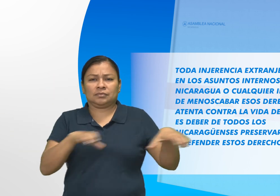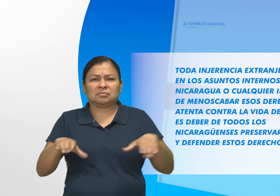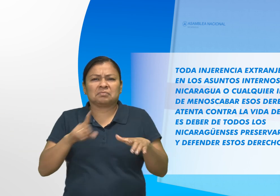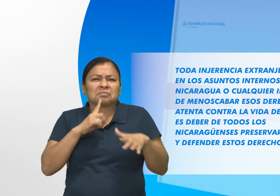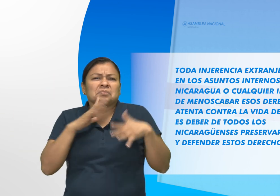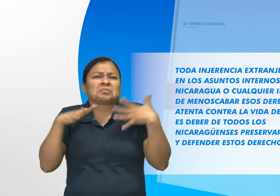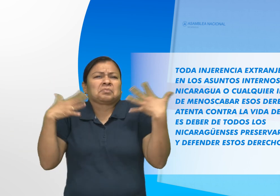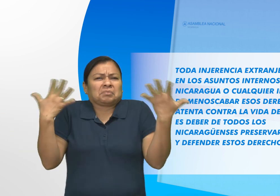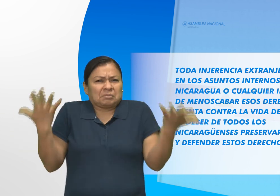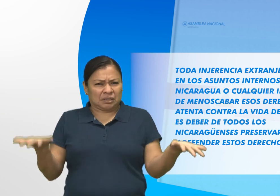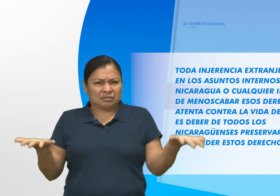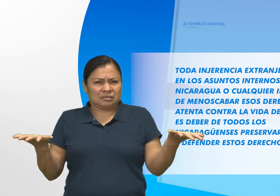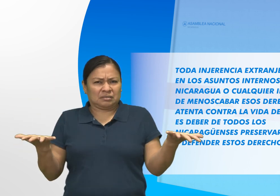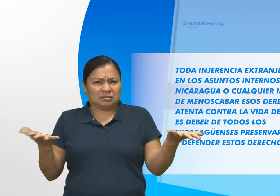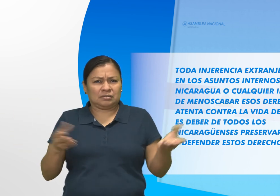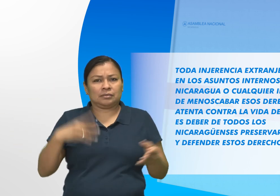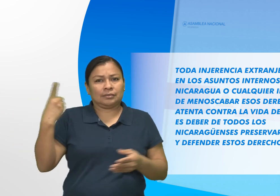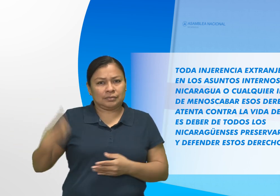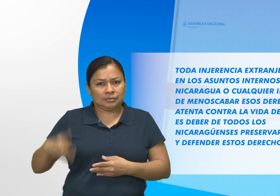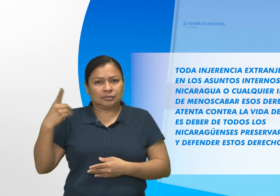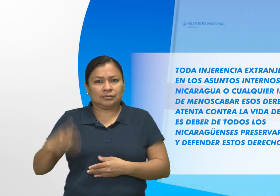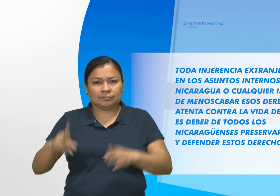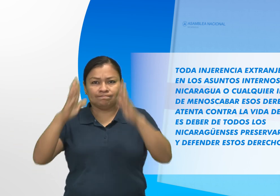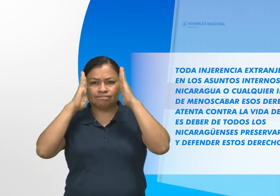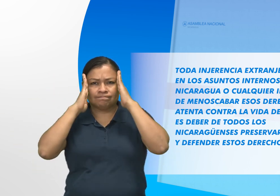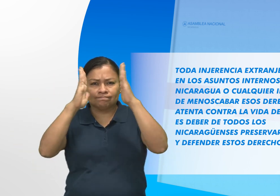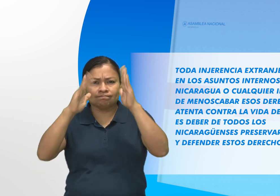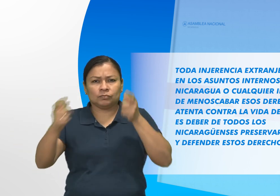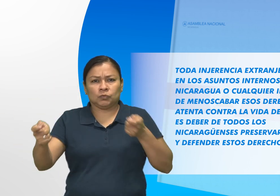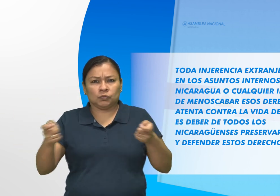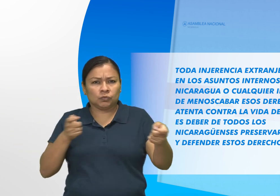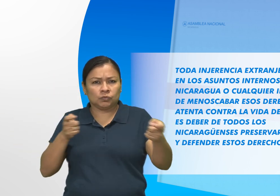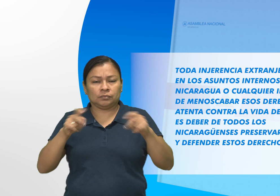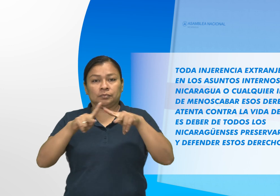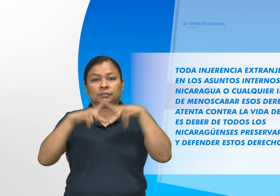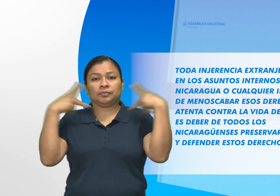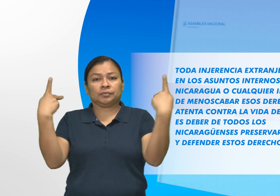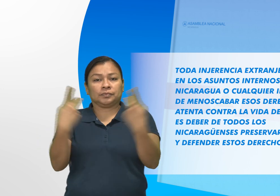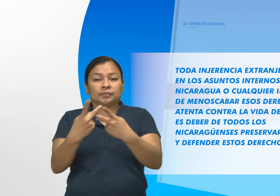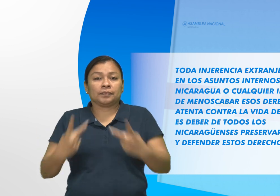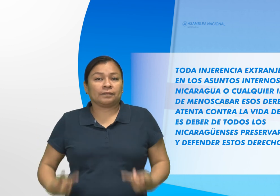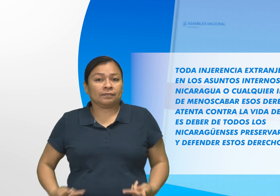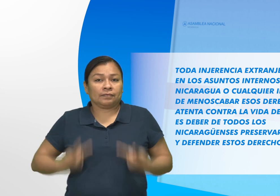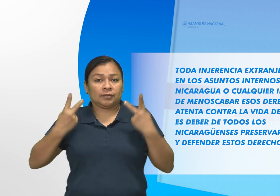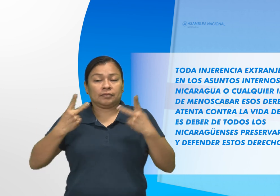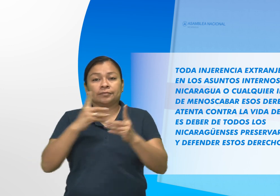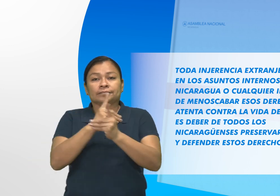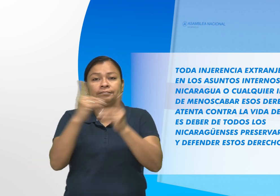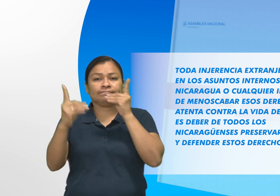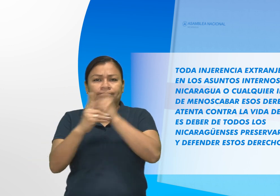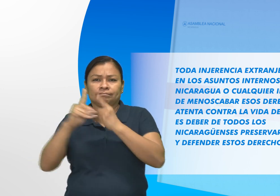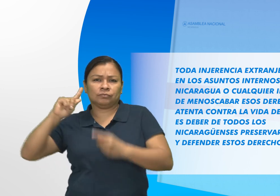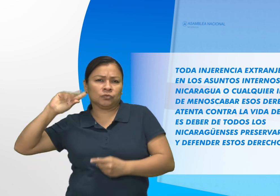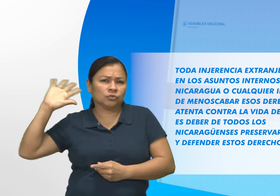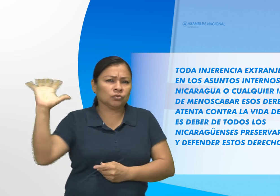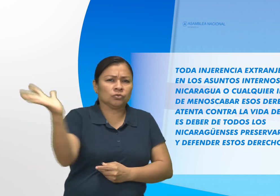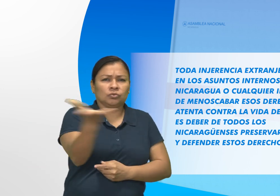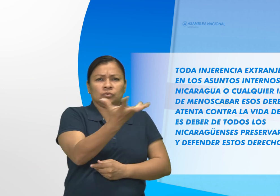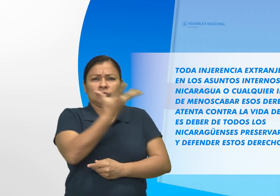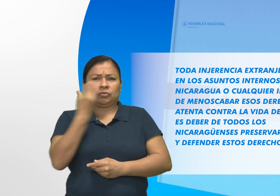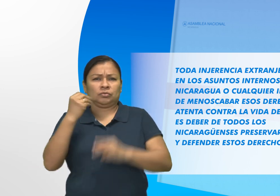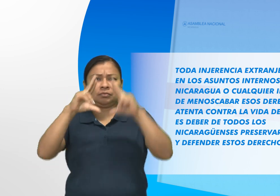derechos atentan contra la vida del pueblo. Es deber de todos los nicaragüenses